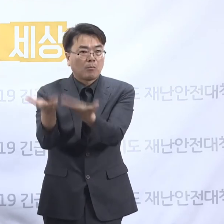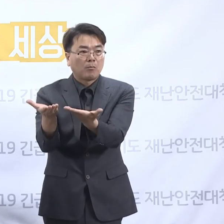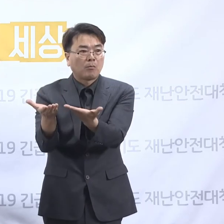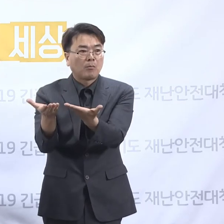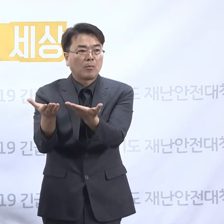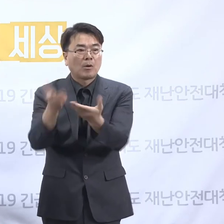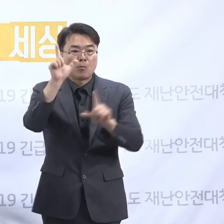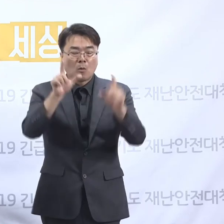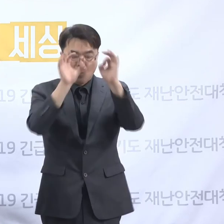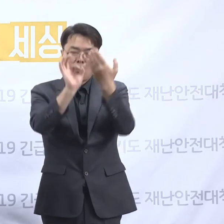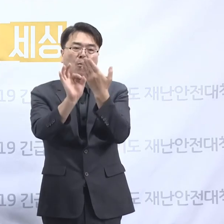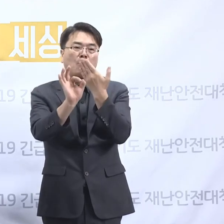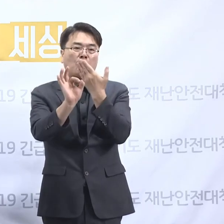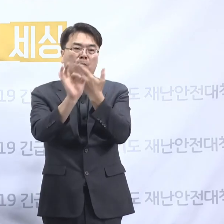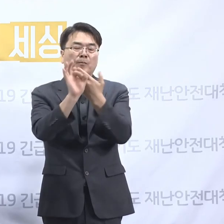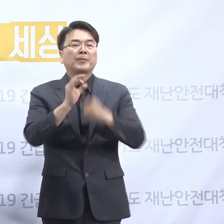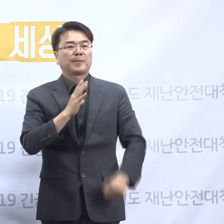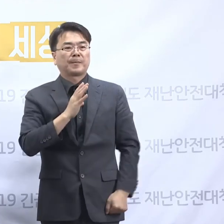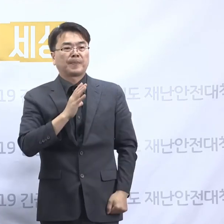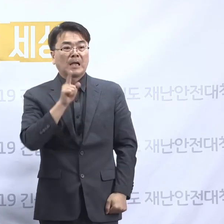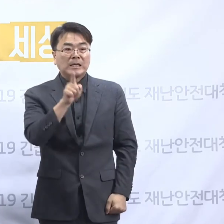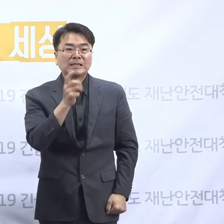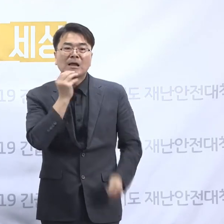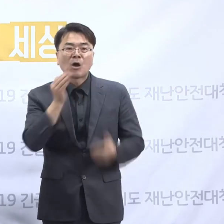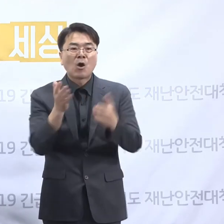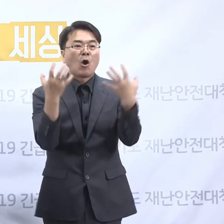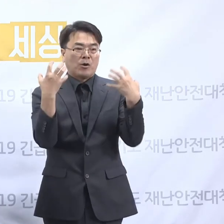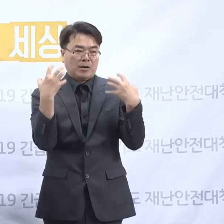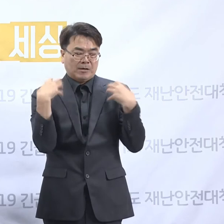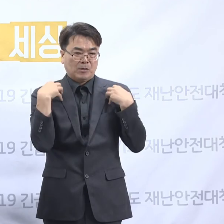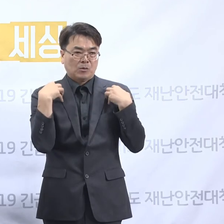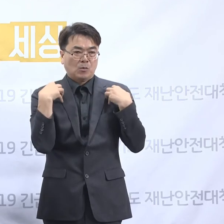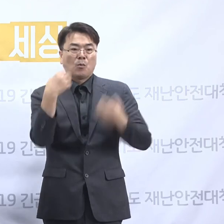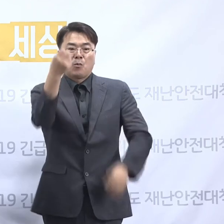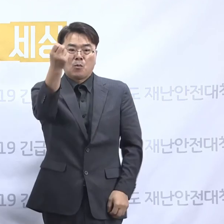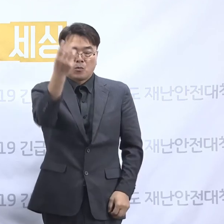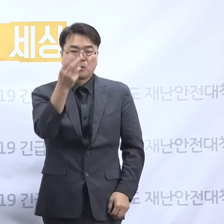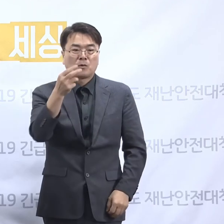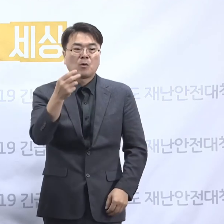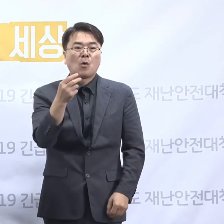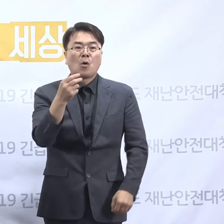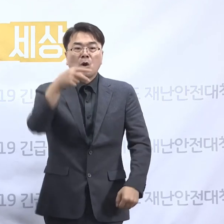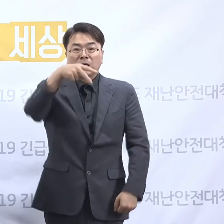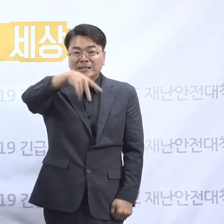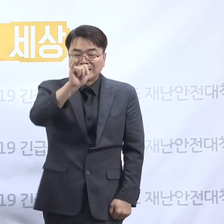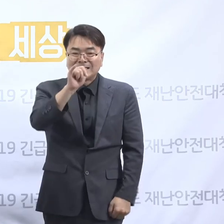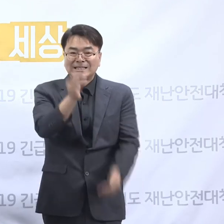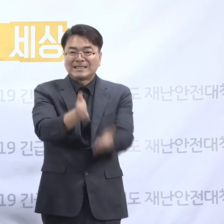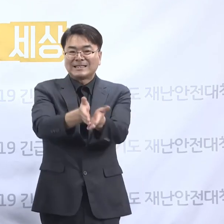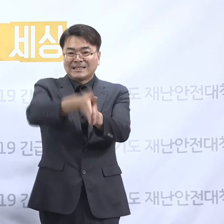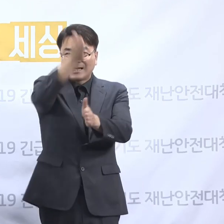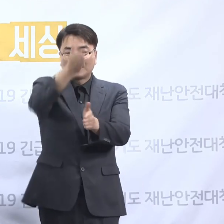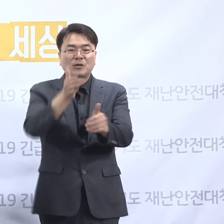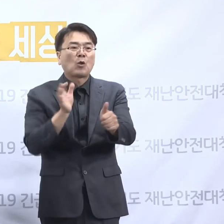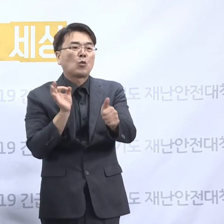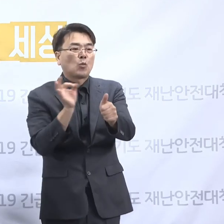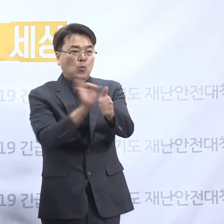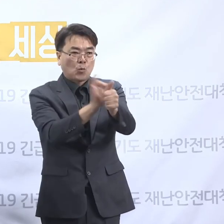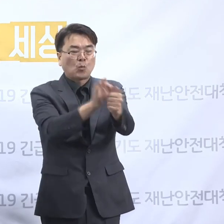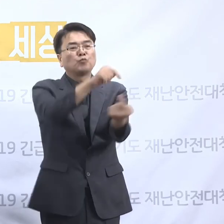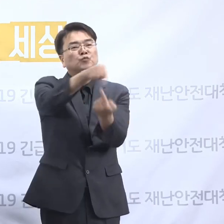이 시설은 도와 시의 보조위에서 운영됩니다. 오히려 나눔의 집은